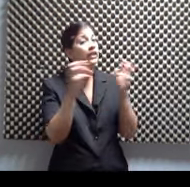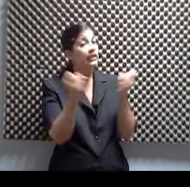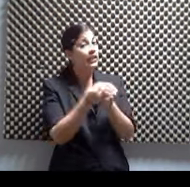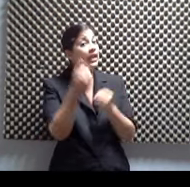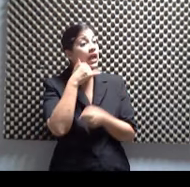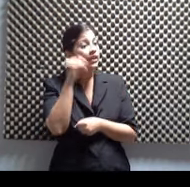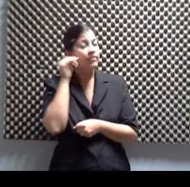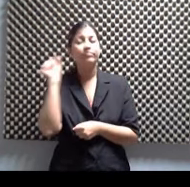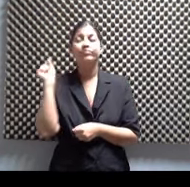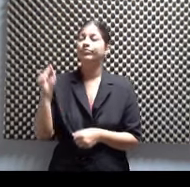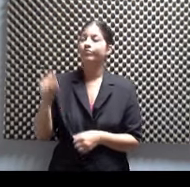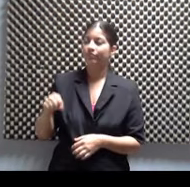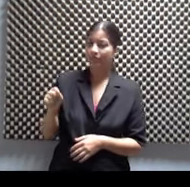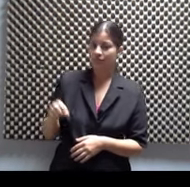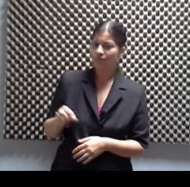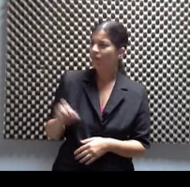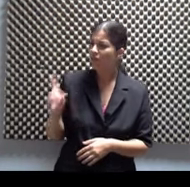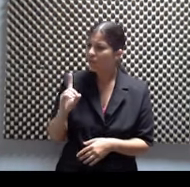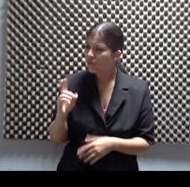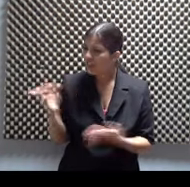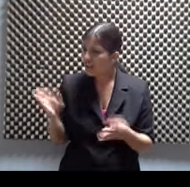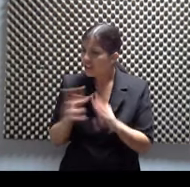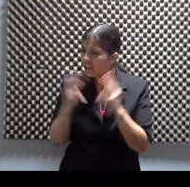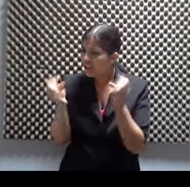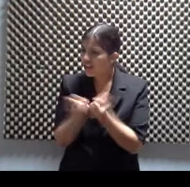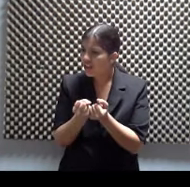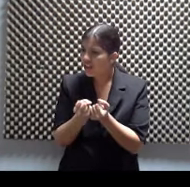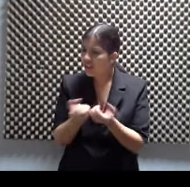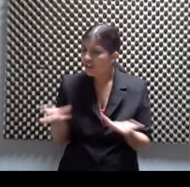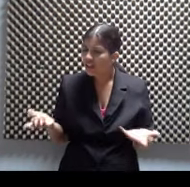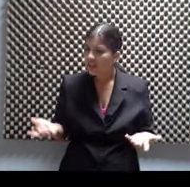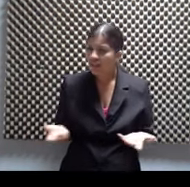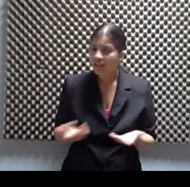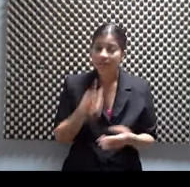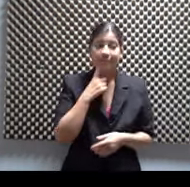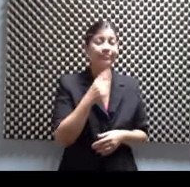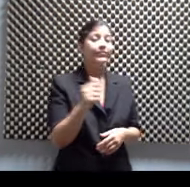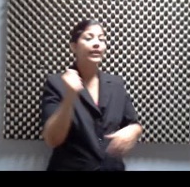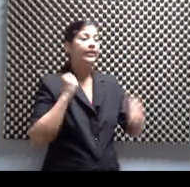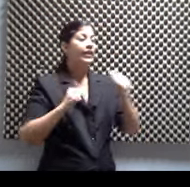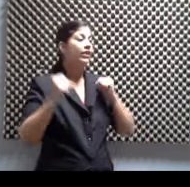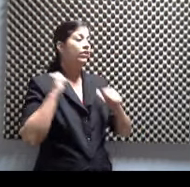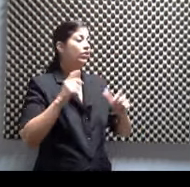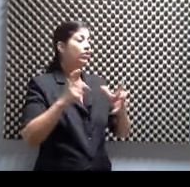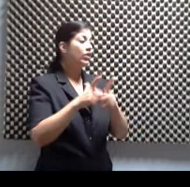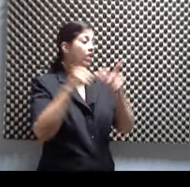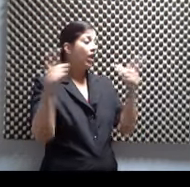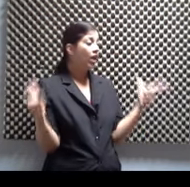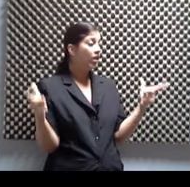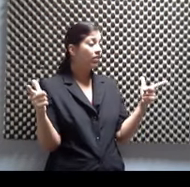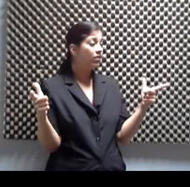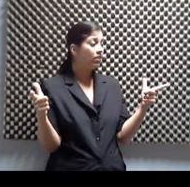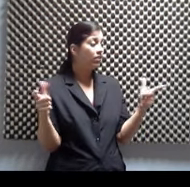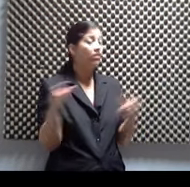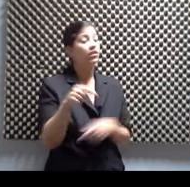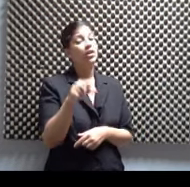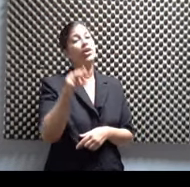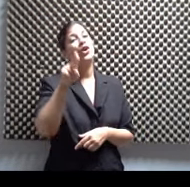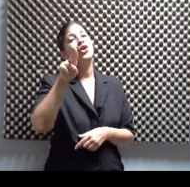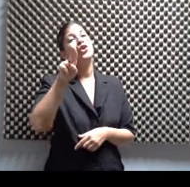me escapa, no sé si hemos dicho, ¿en dónde es están dando los talleres? En el Teatro Grande de la UPI. No, Universidad de Puerto Rico.